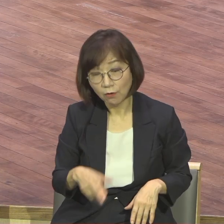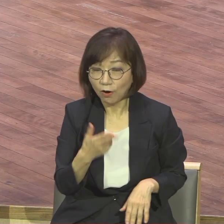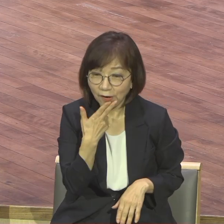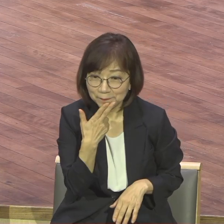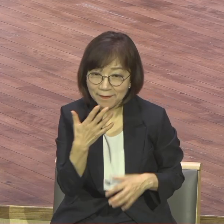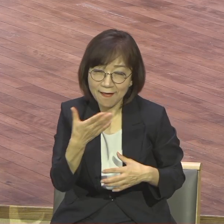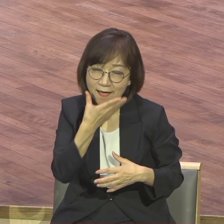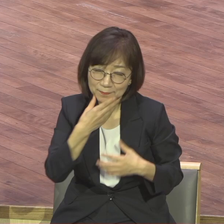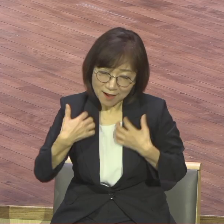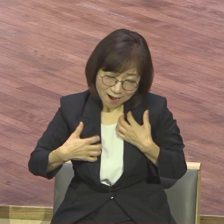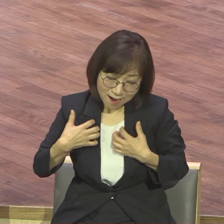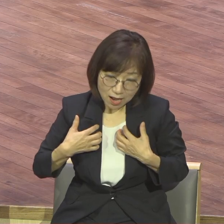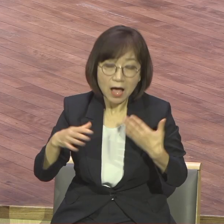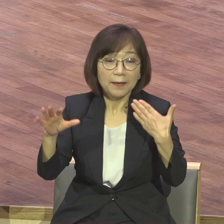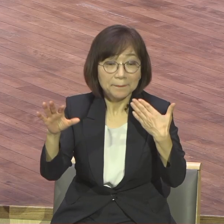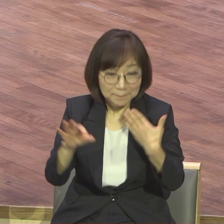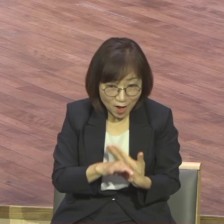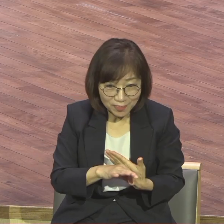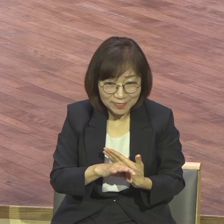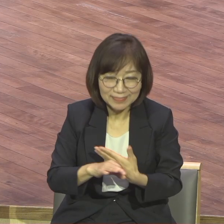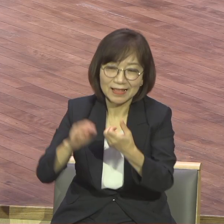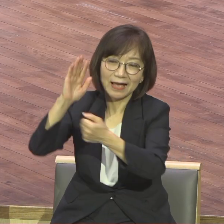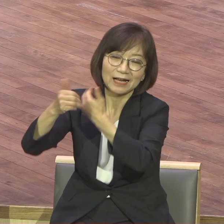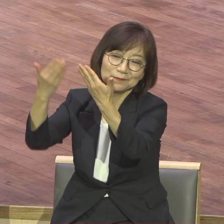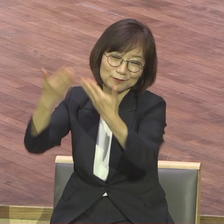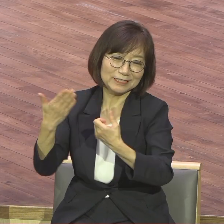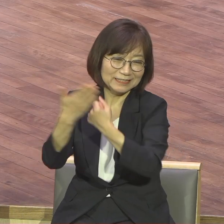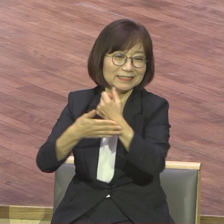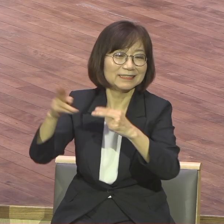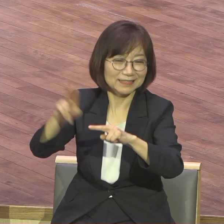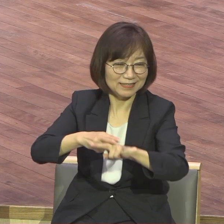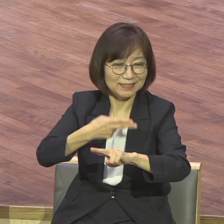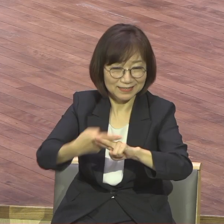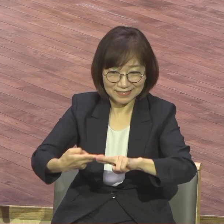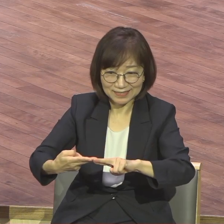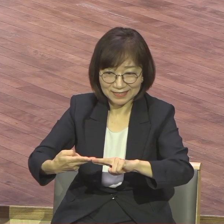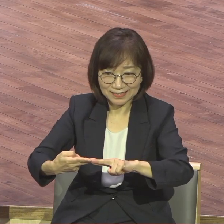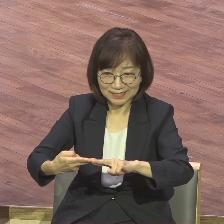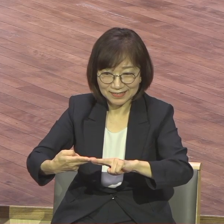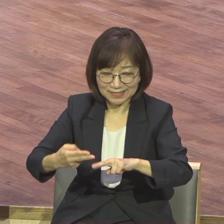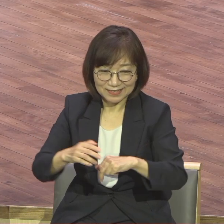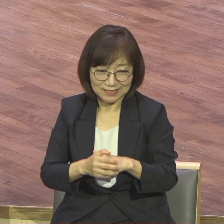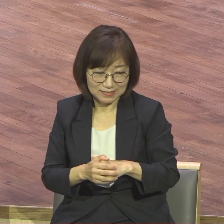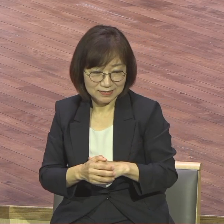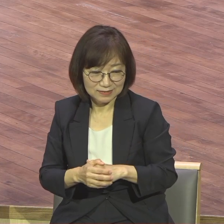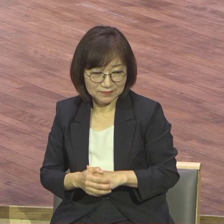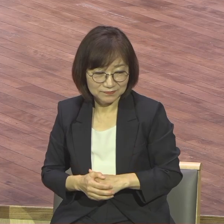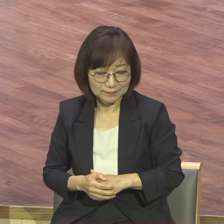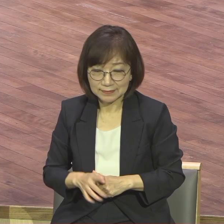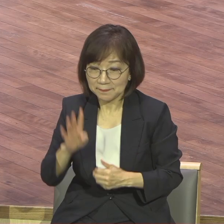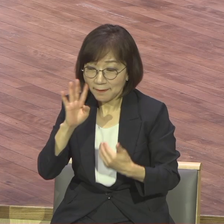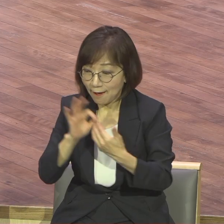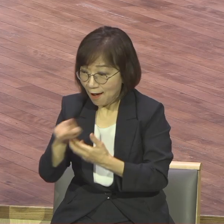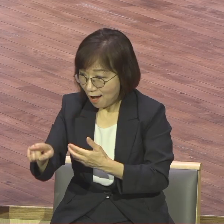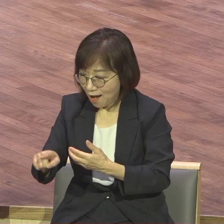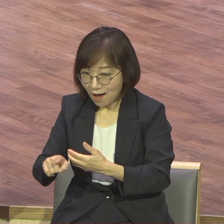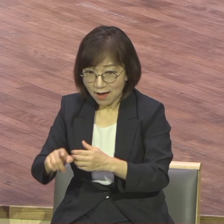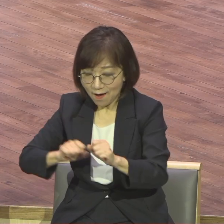그게 지속 가능한 거거든요 그러니까 이런 분야에 이것이 나에게 은사다 그려보면 되는 겁니다